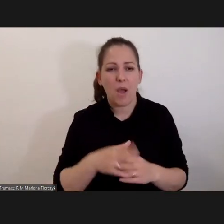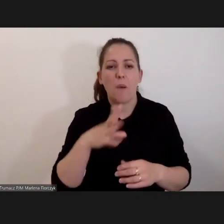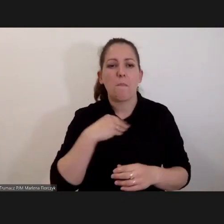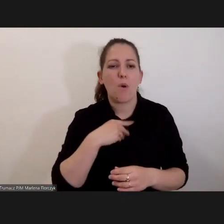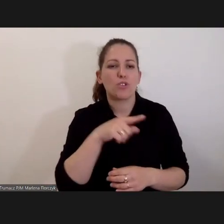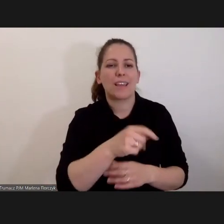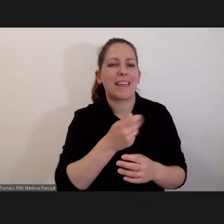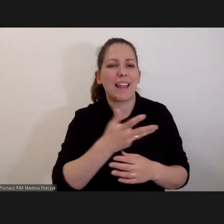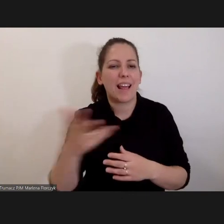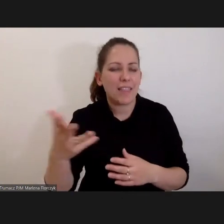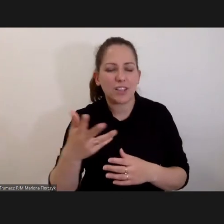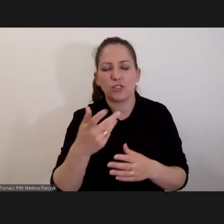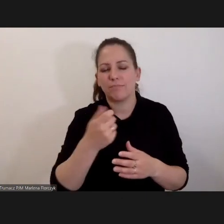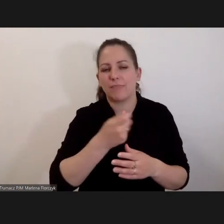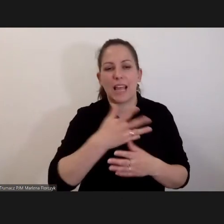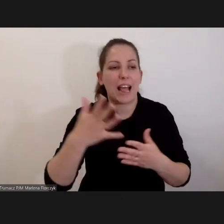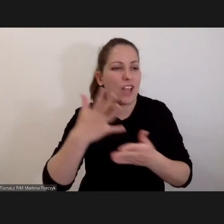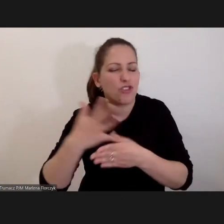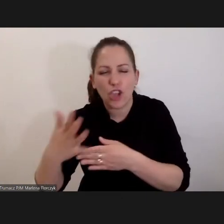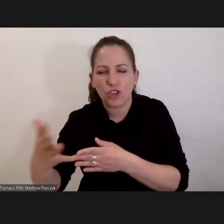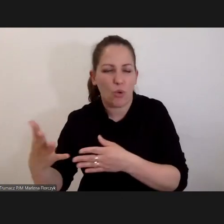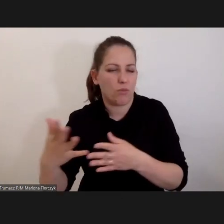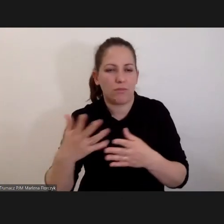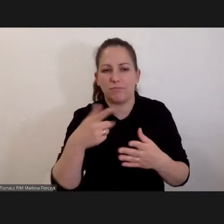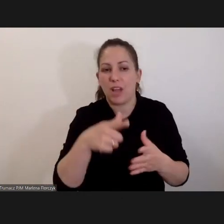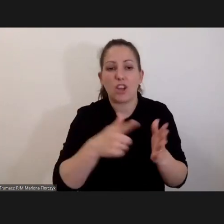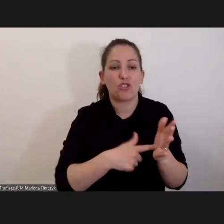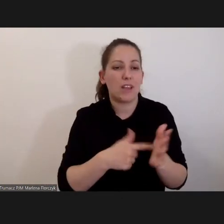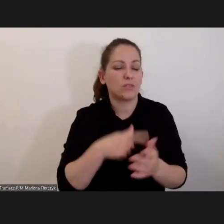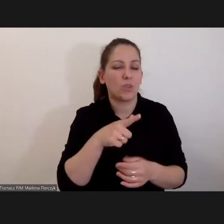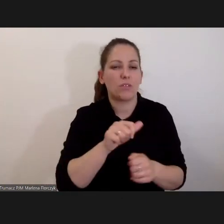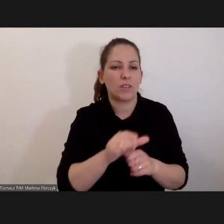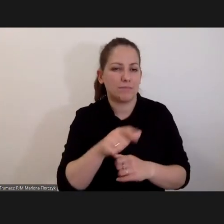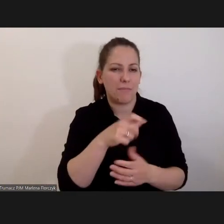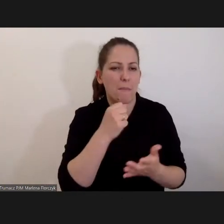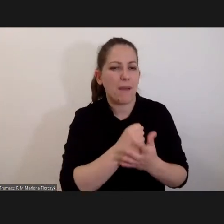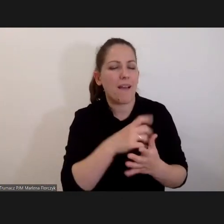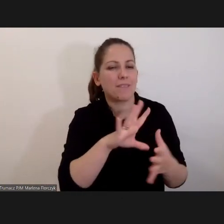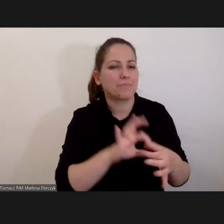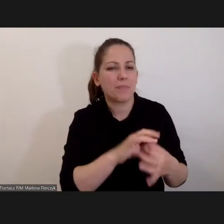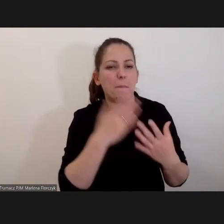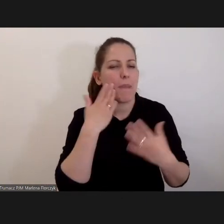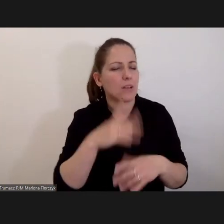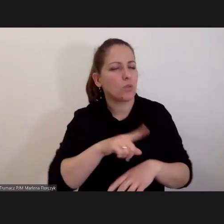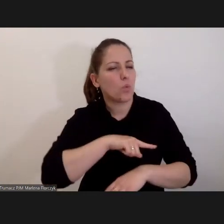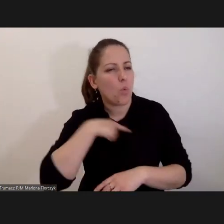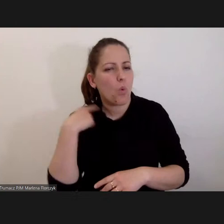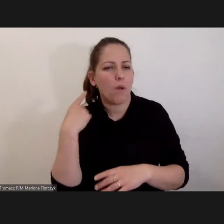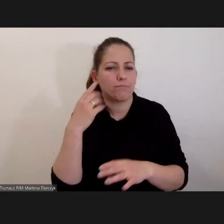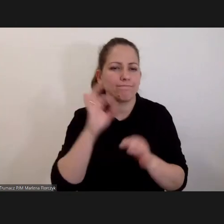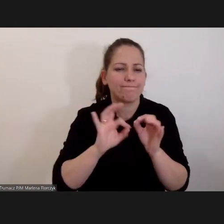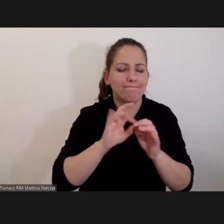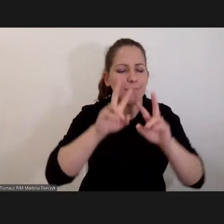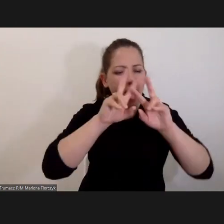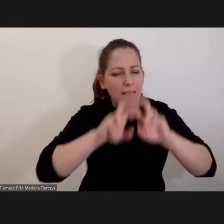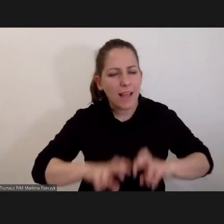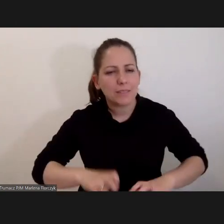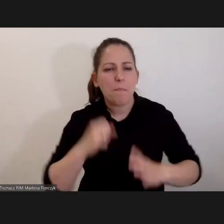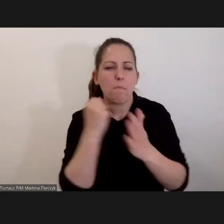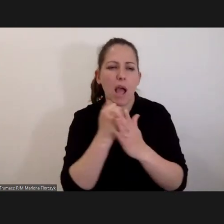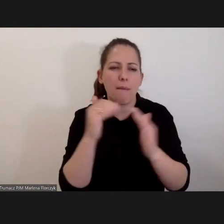kilkanaście, może być kilkadziesiąt nawet, a często są to zagadnienia prawne, które wymagają bardzo gruntownych i szerokich analiz prawno